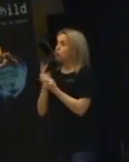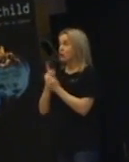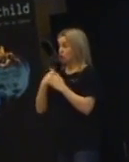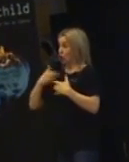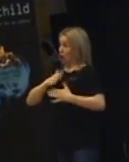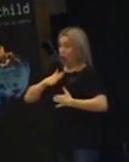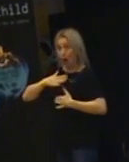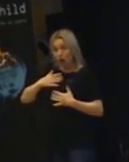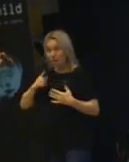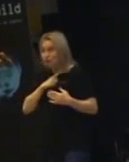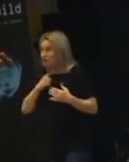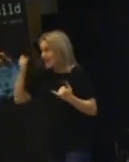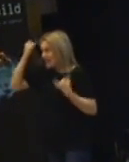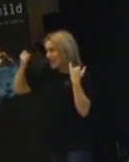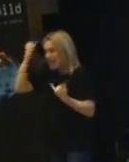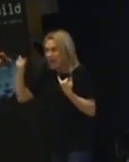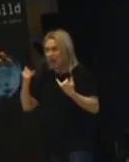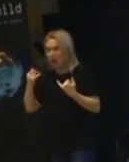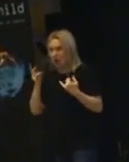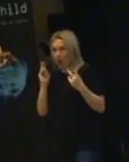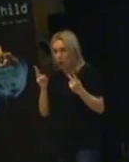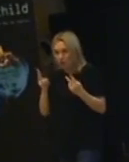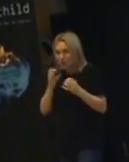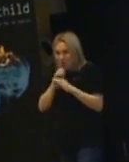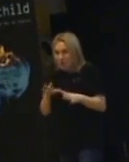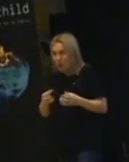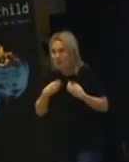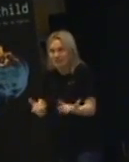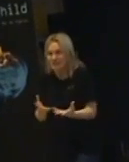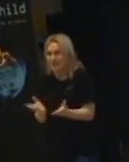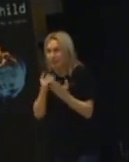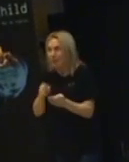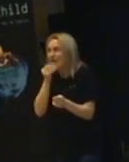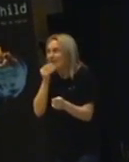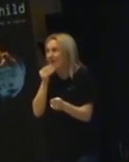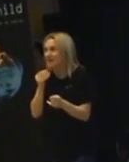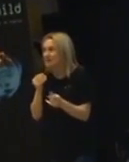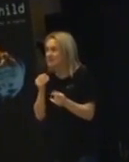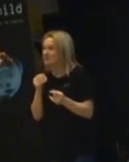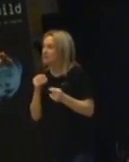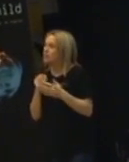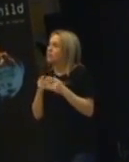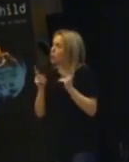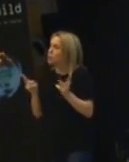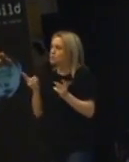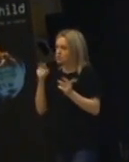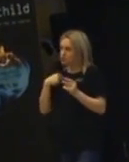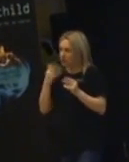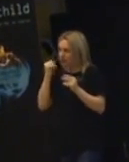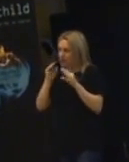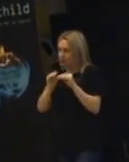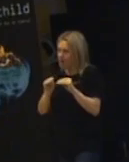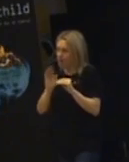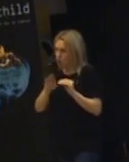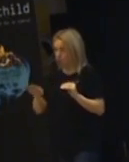är glad. Att jag har massa idéer. Och att jag pumpar in information i ungen samtidigt som barnet äter. Men det kan också vara att jag lär barnet.